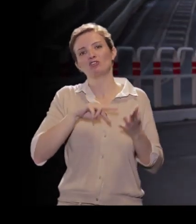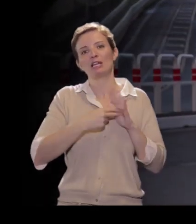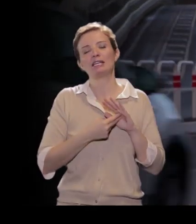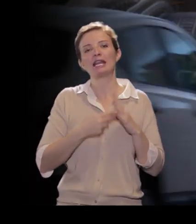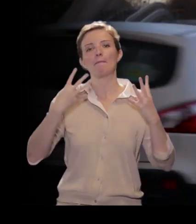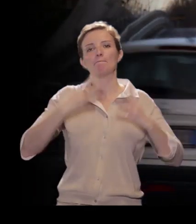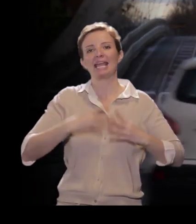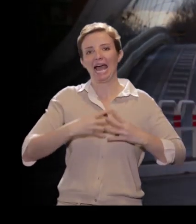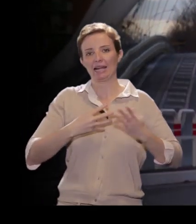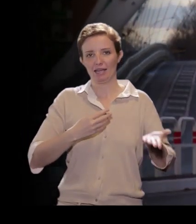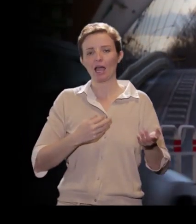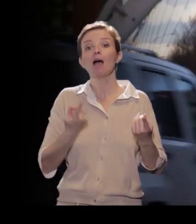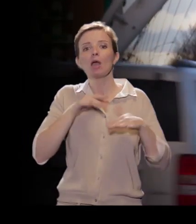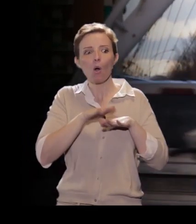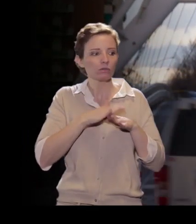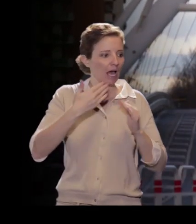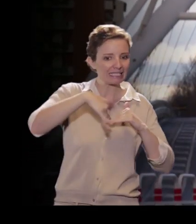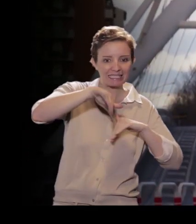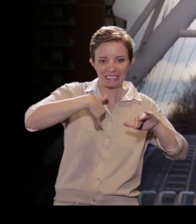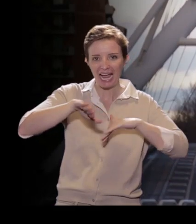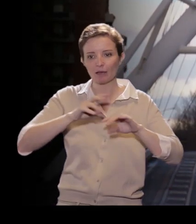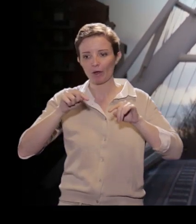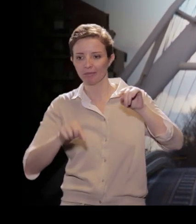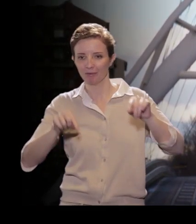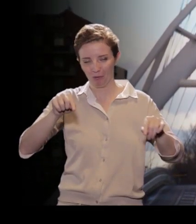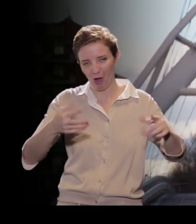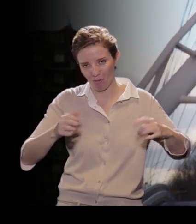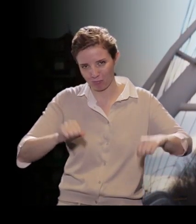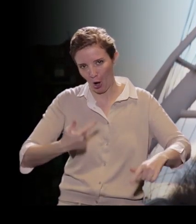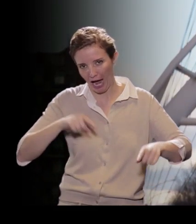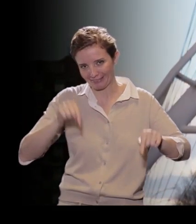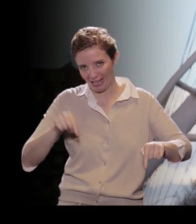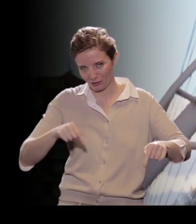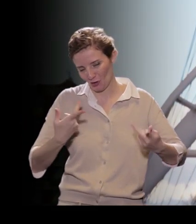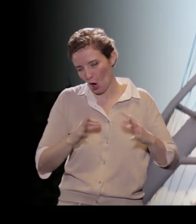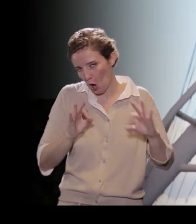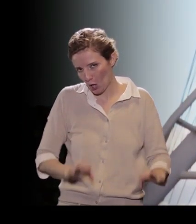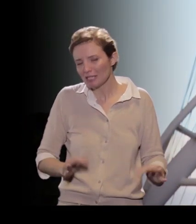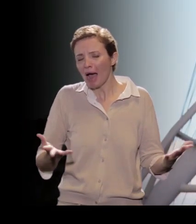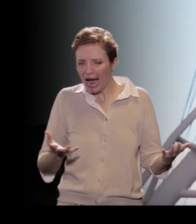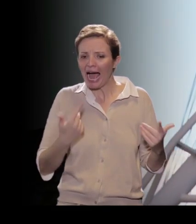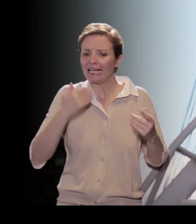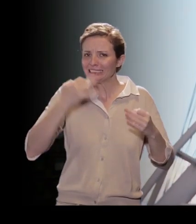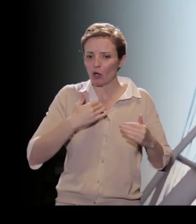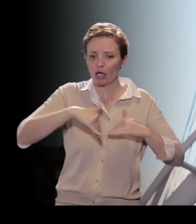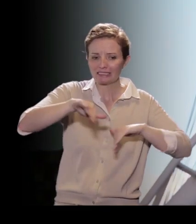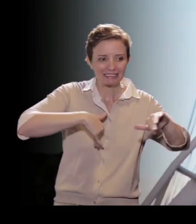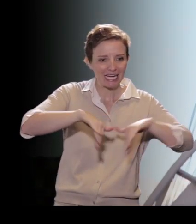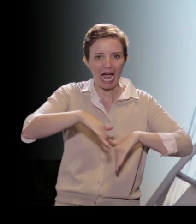strade, forse un po' sconnesse in questo periodo, ma certamente strade progettate e gestite da ingegneri civili.